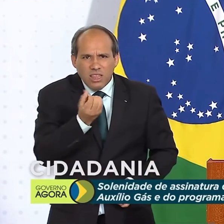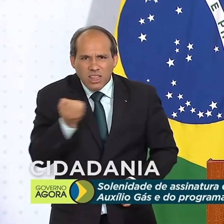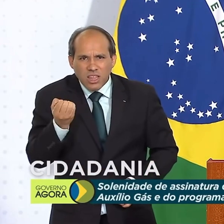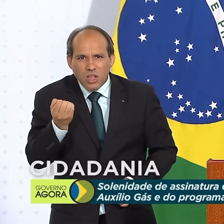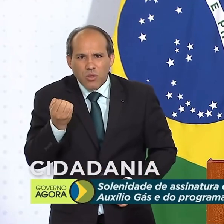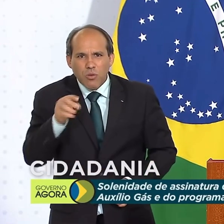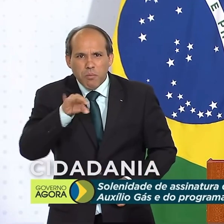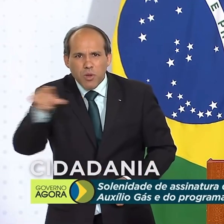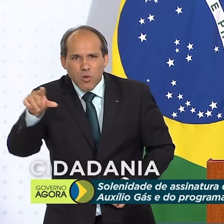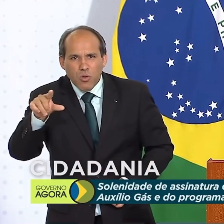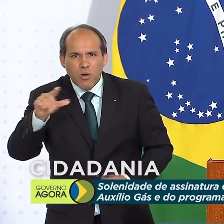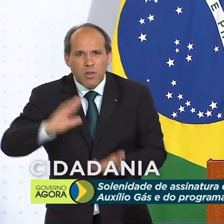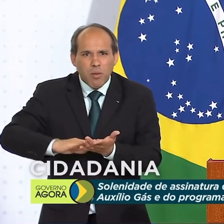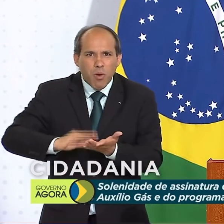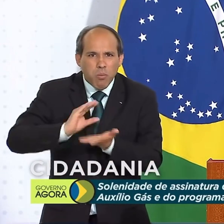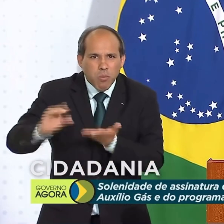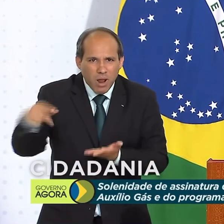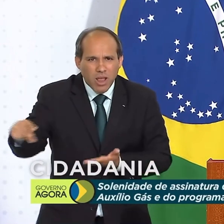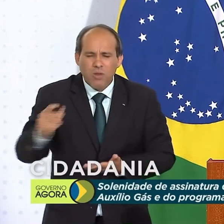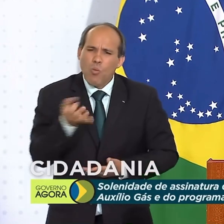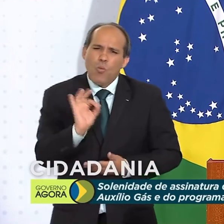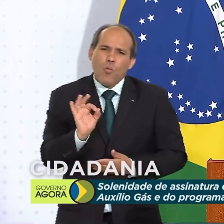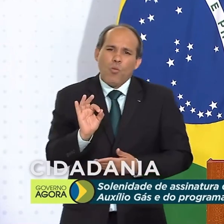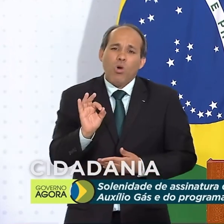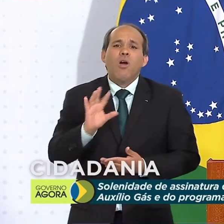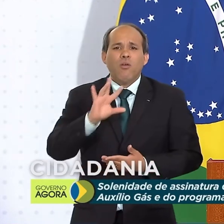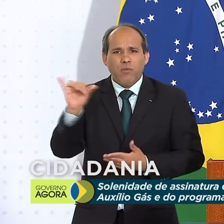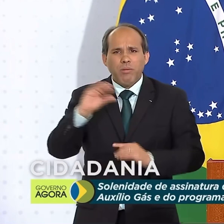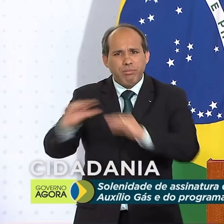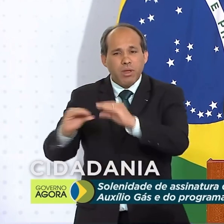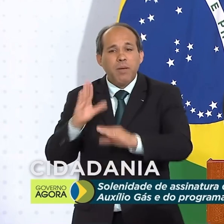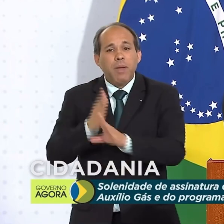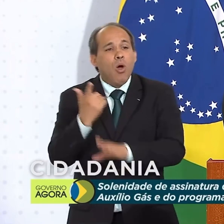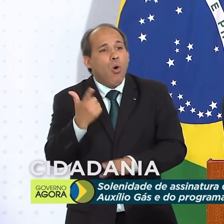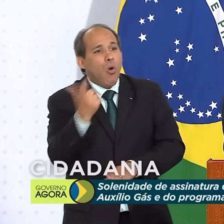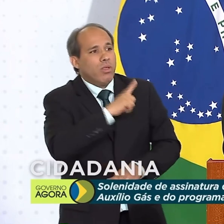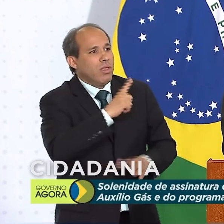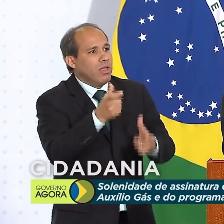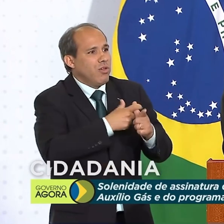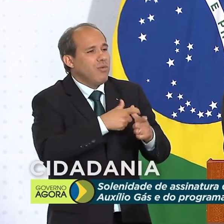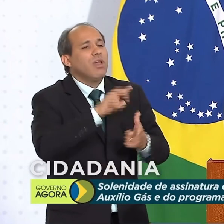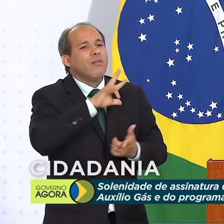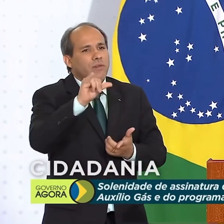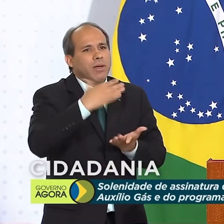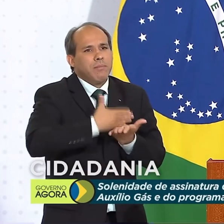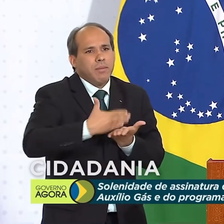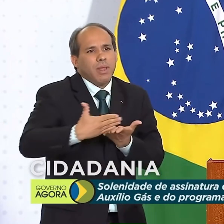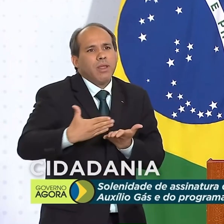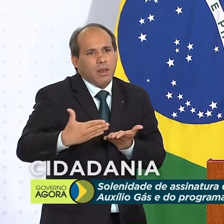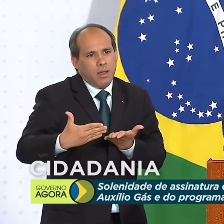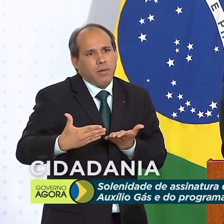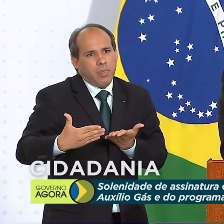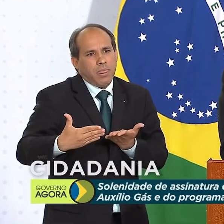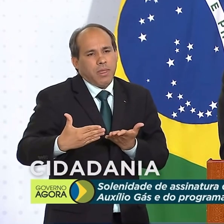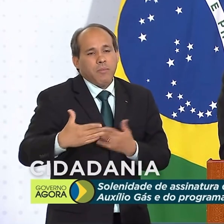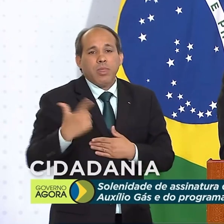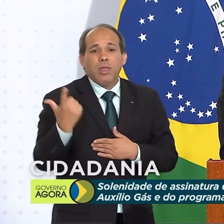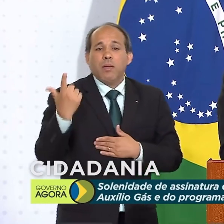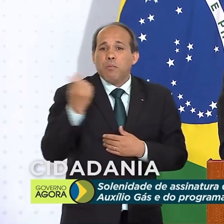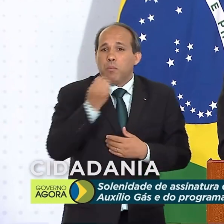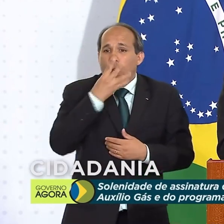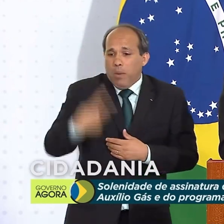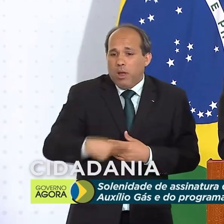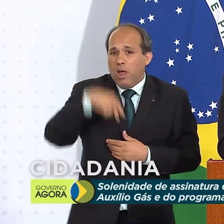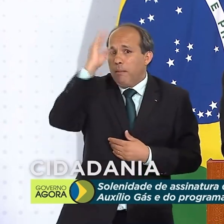Vão receber. E quem tem dívida superior a isso será, então, parcelada. Então, ganha o Brasil.